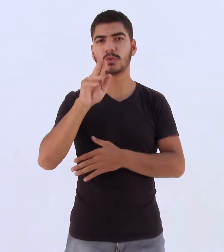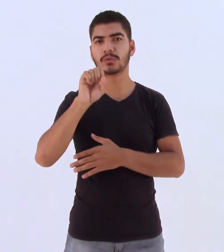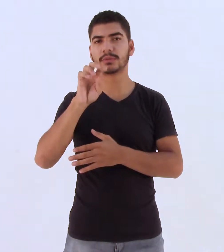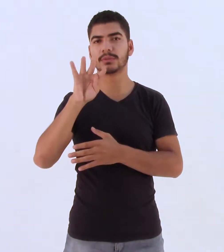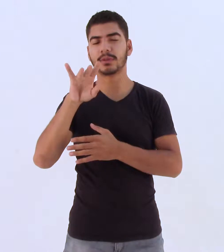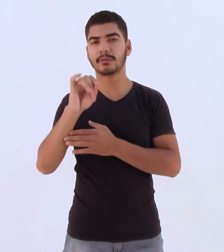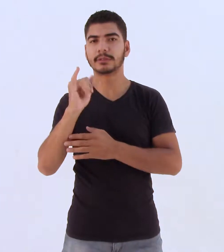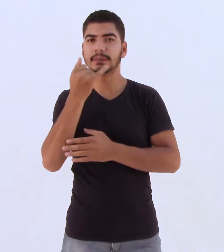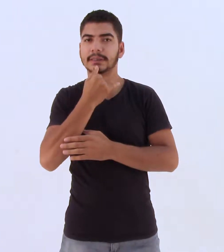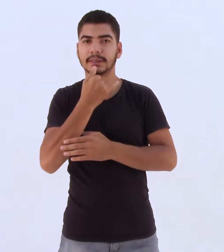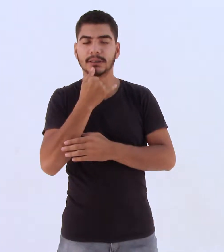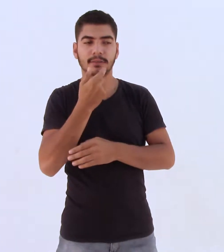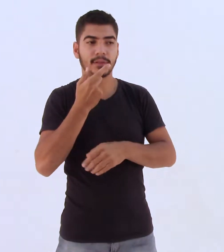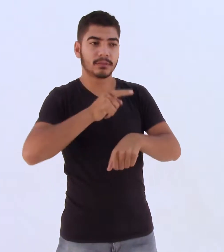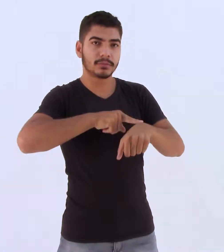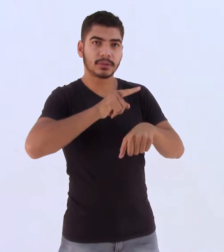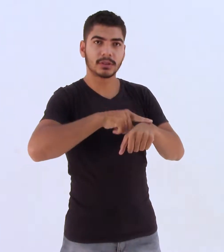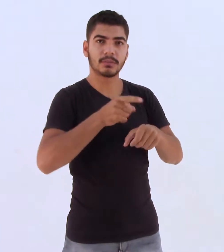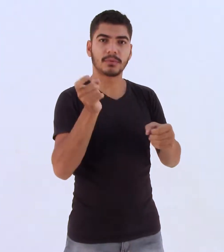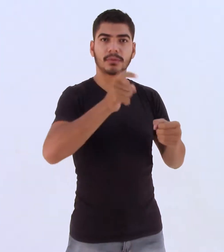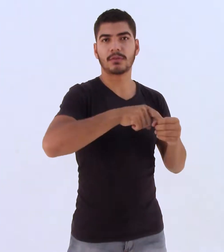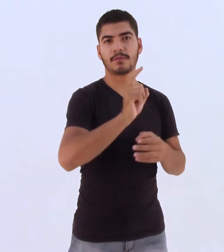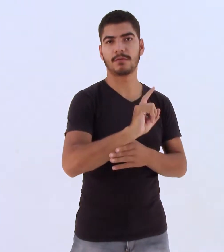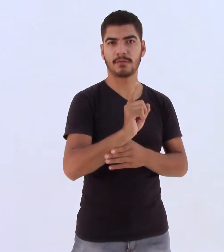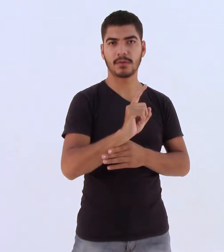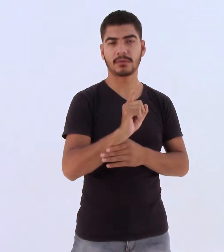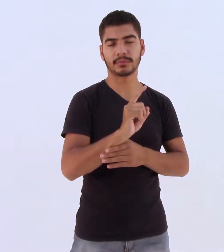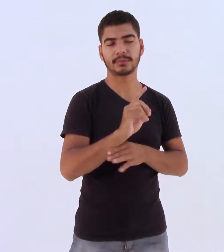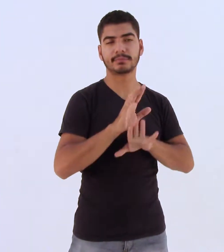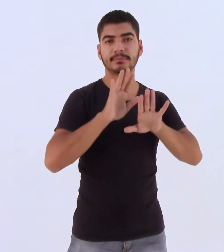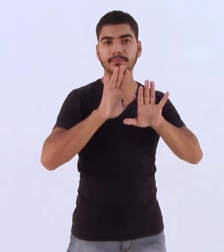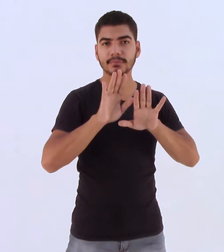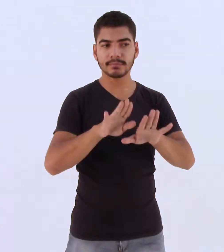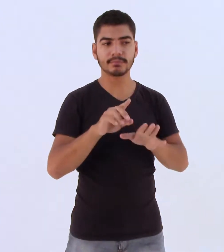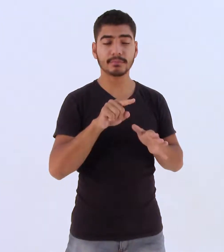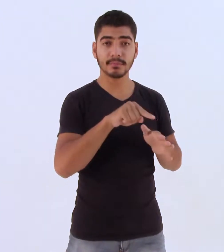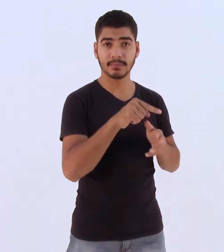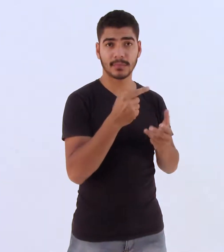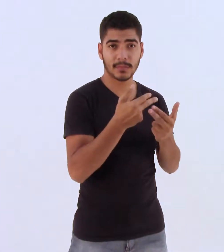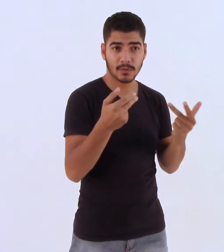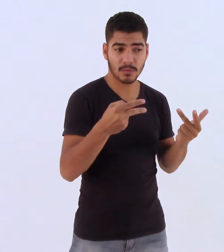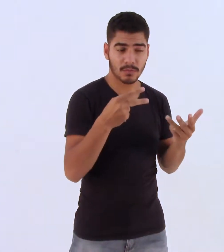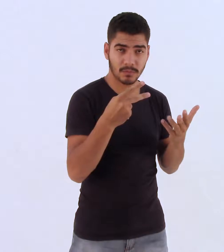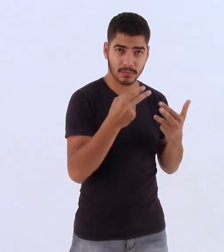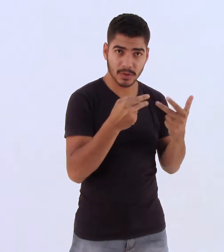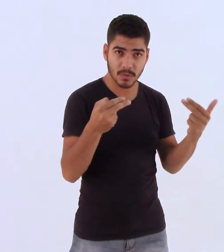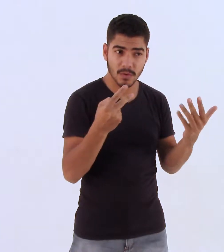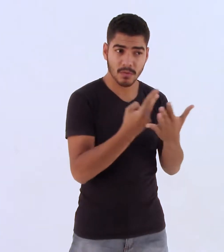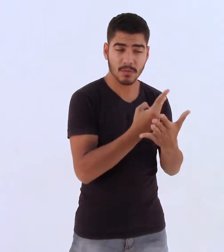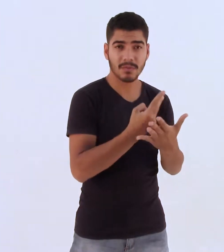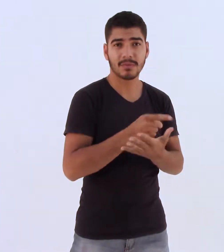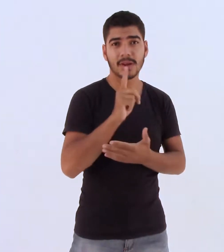É um tempo que não volta. Contudo, situações como essas são vantajosas para quem coleciona filmes.